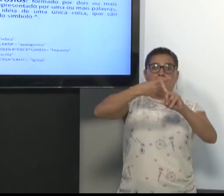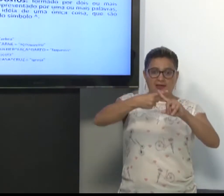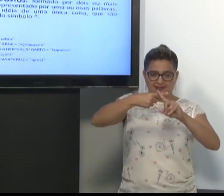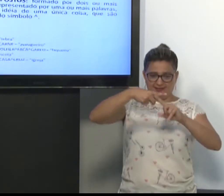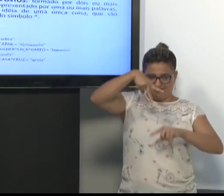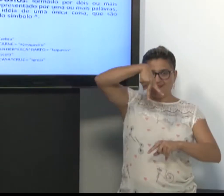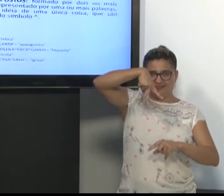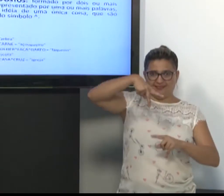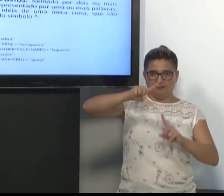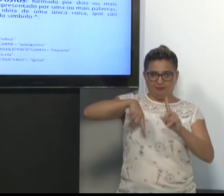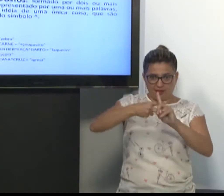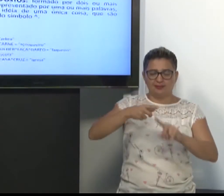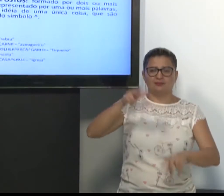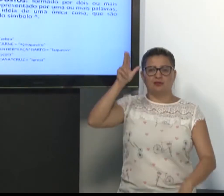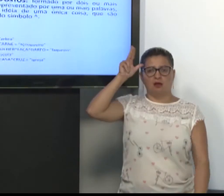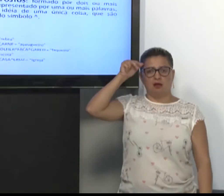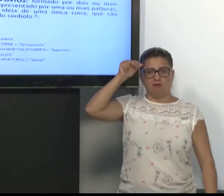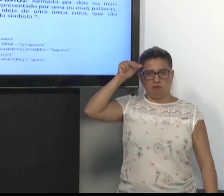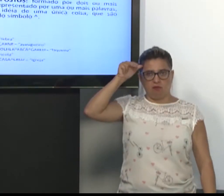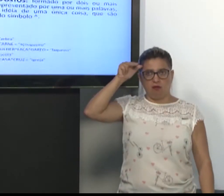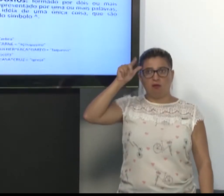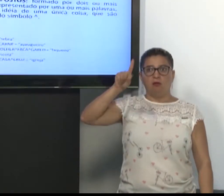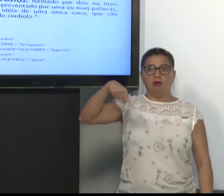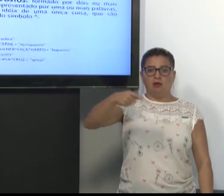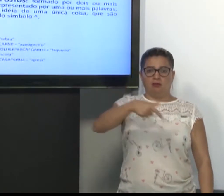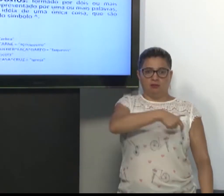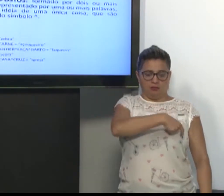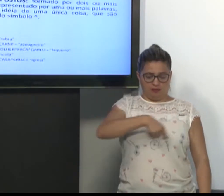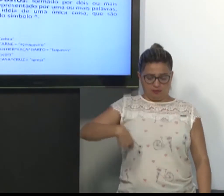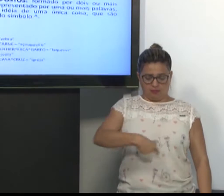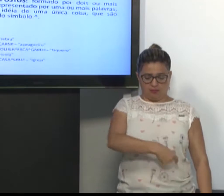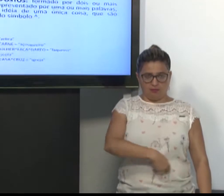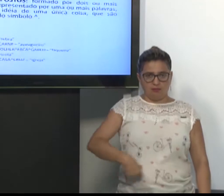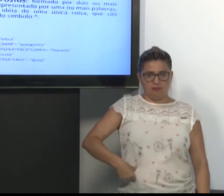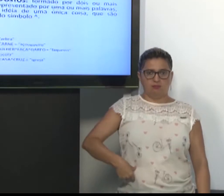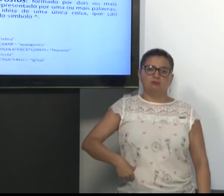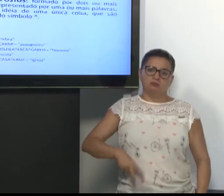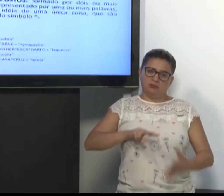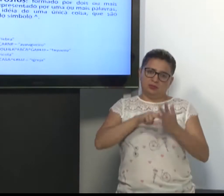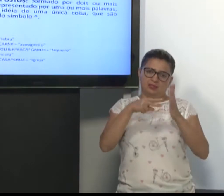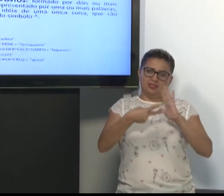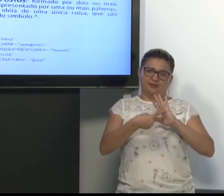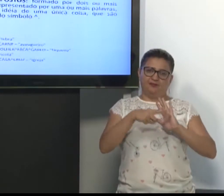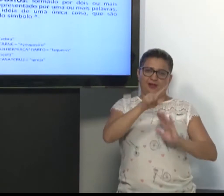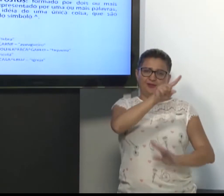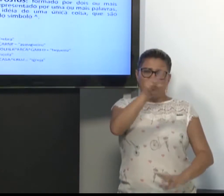Cavalo. Utiliza-se aquele símbolo. Mais listras. É o sinal de zebra.